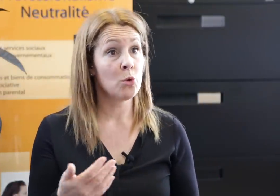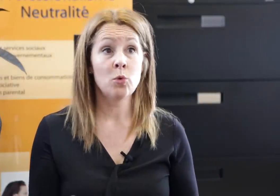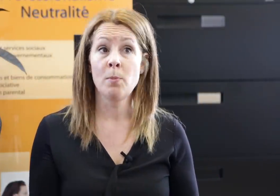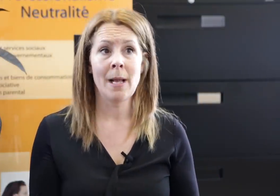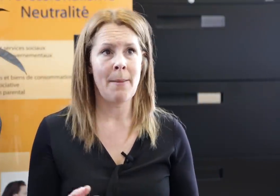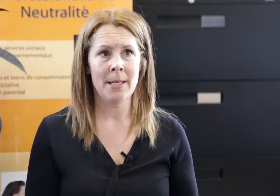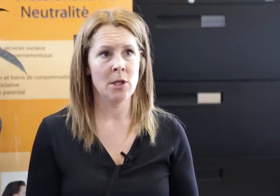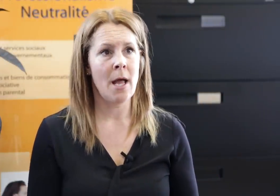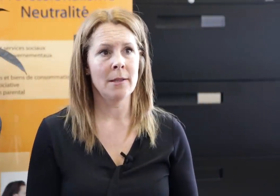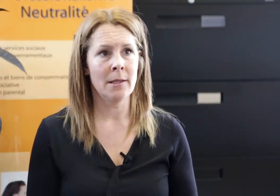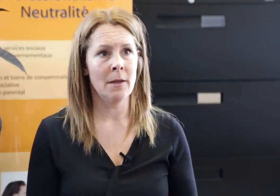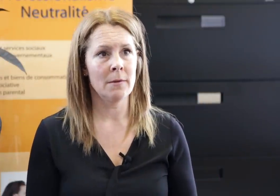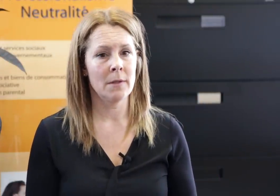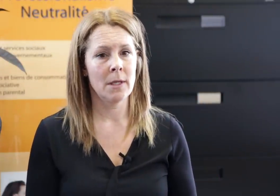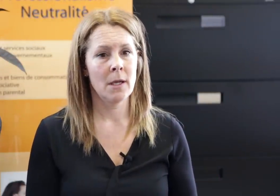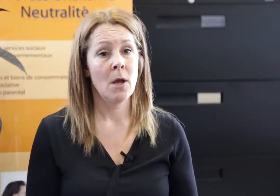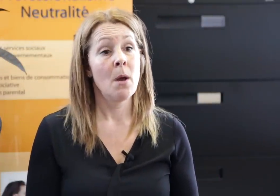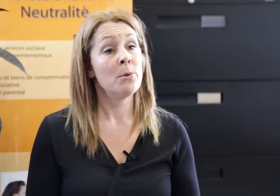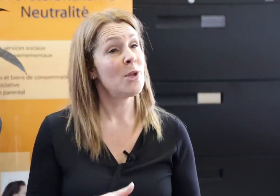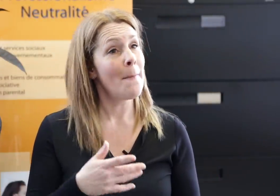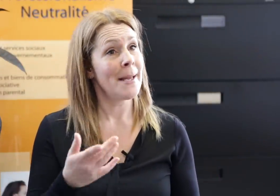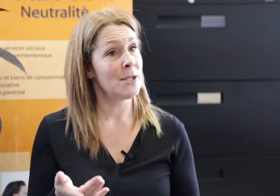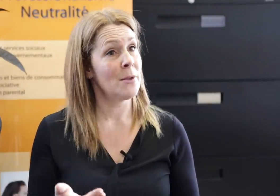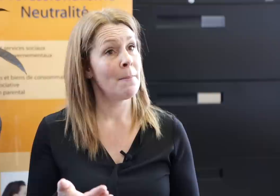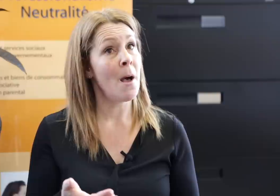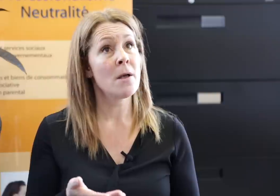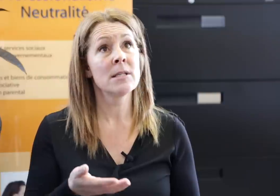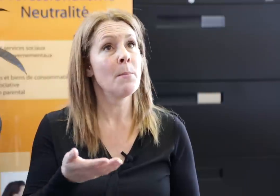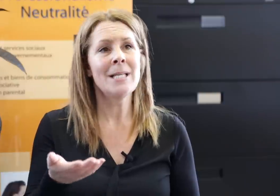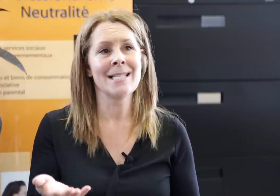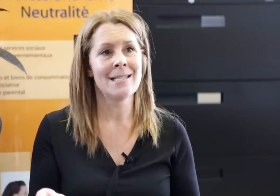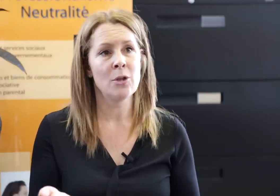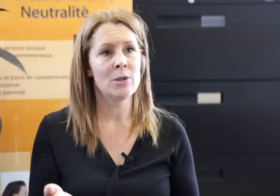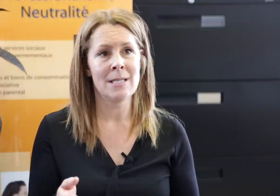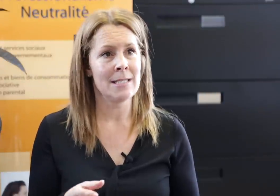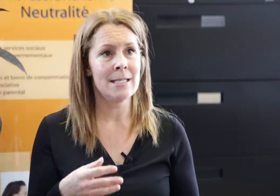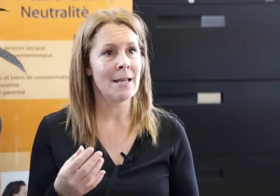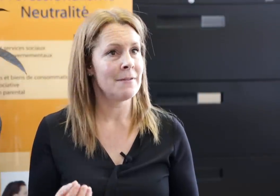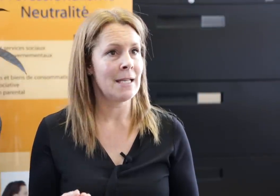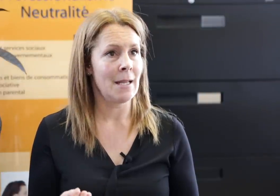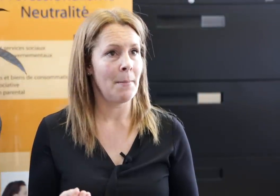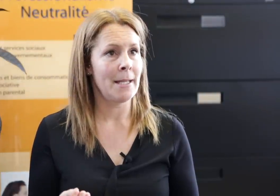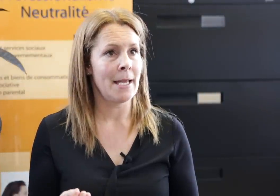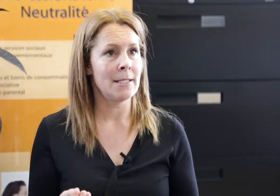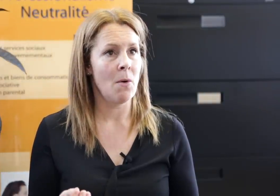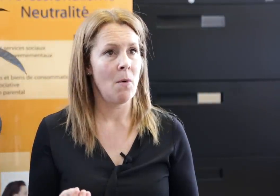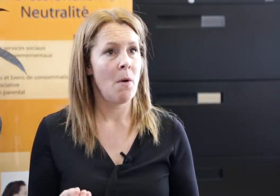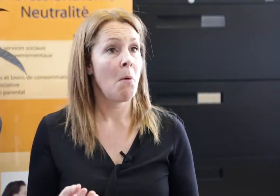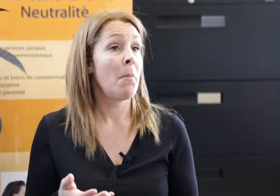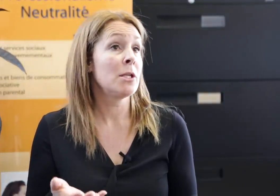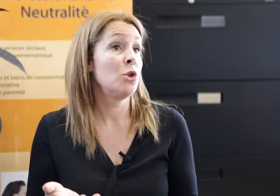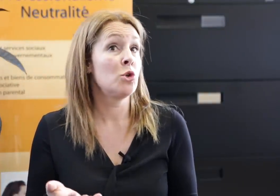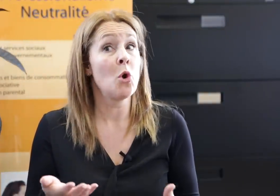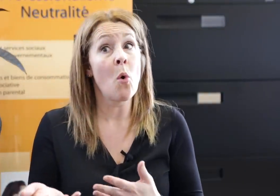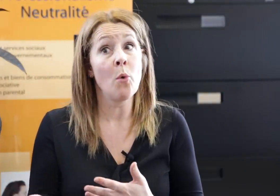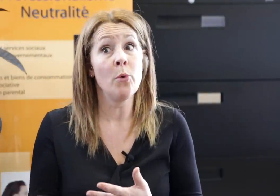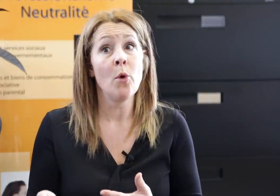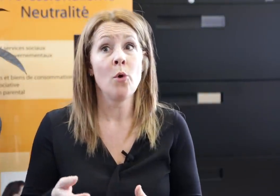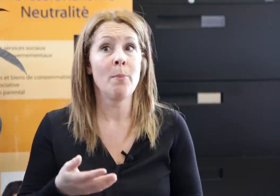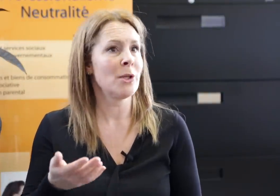sourdes ou par la personne entendante. Plusieurs personnes pensent qu'il n pas nécessaire d'utiliser les services d'interprétation parce que, selon eux, une